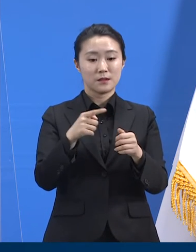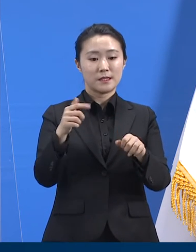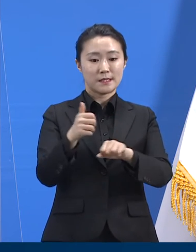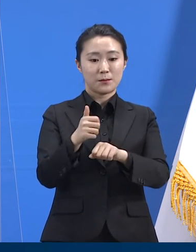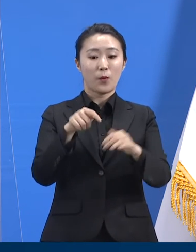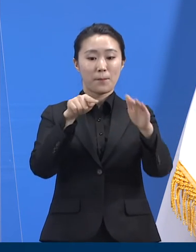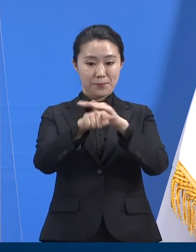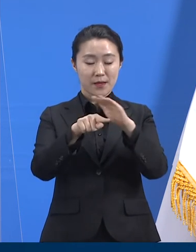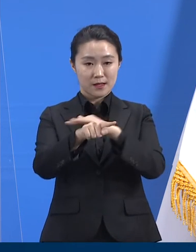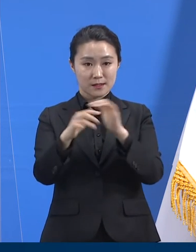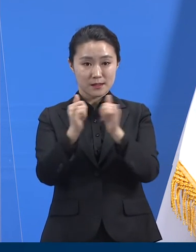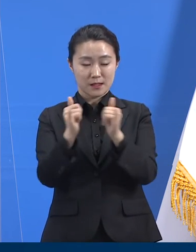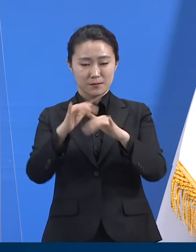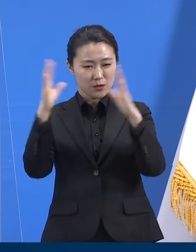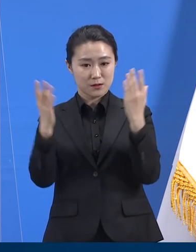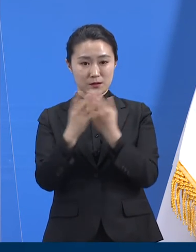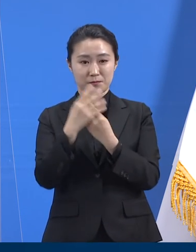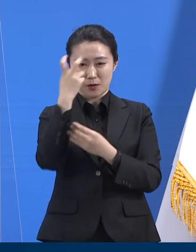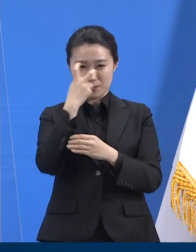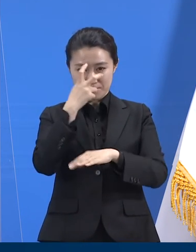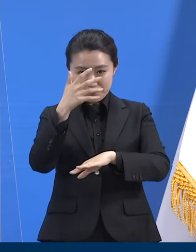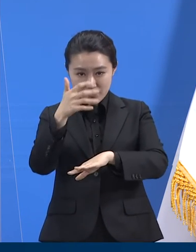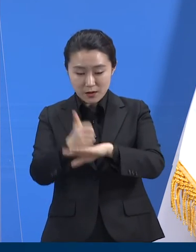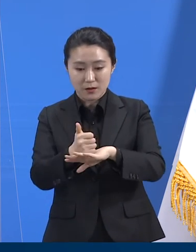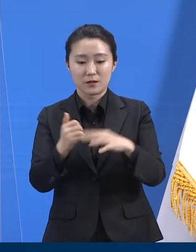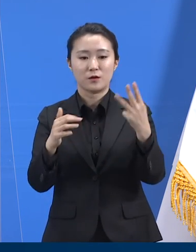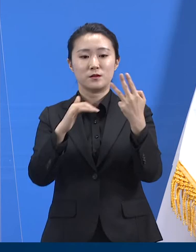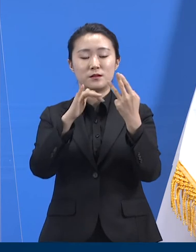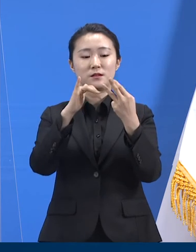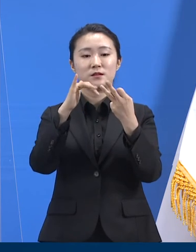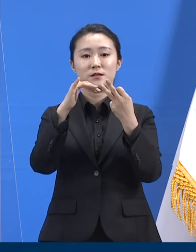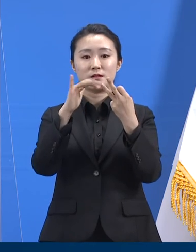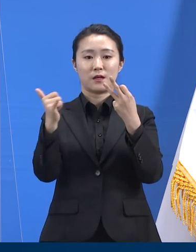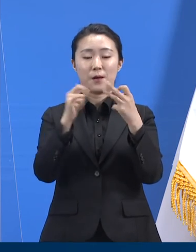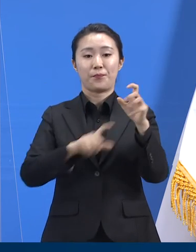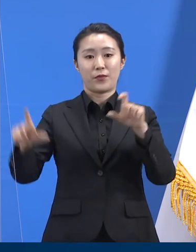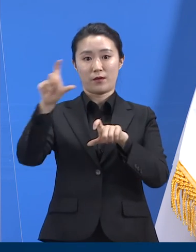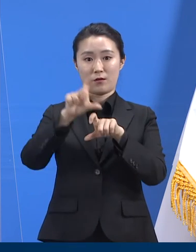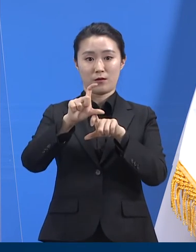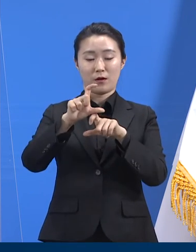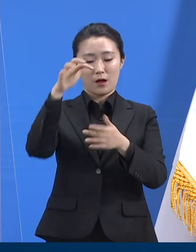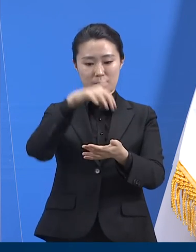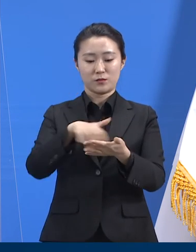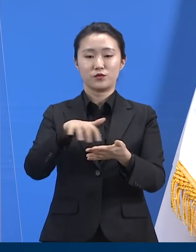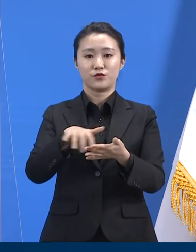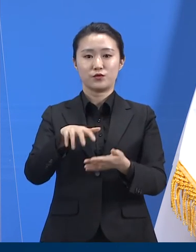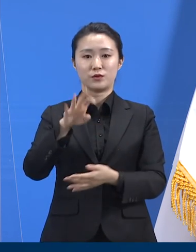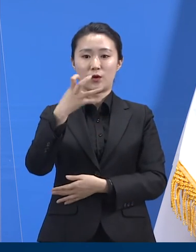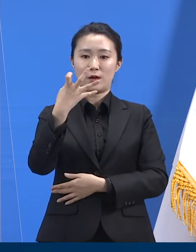0시 기준 13명의 확진자가 추가되었습니다. 총 누적 확진자는 14명입니다.